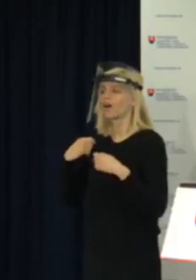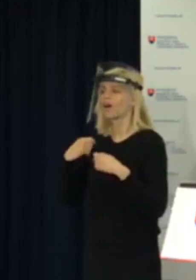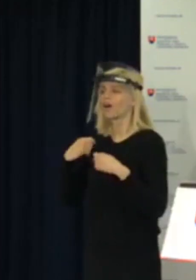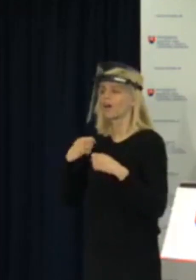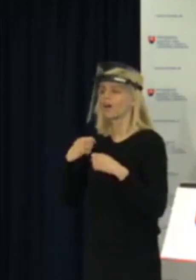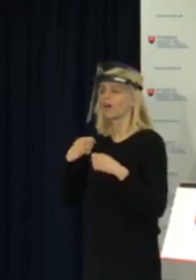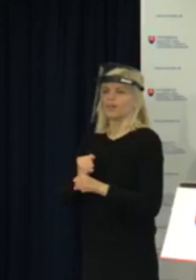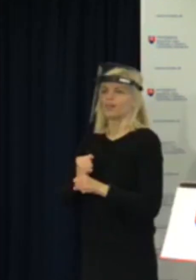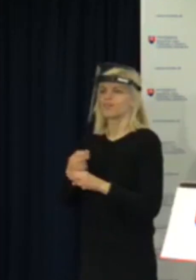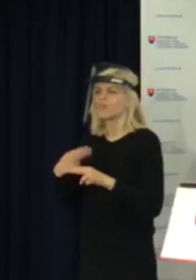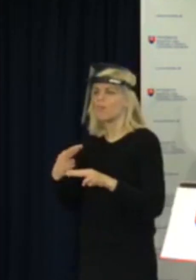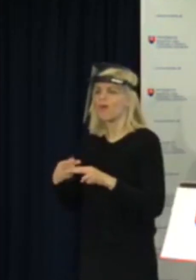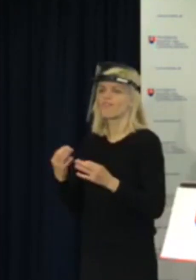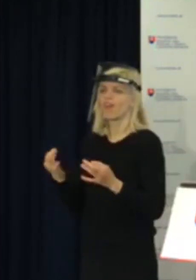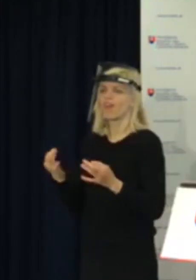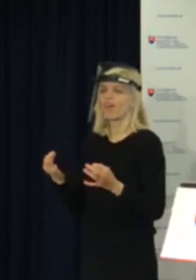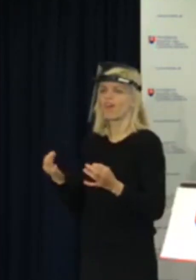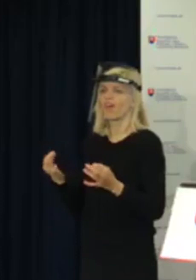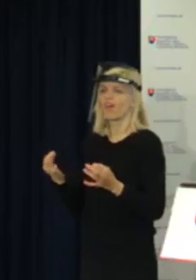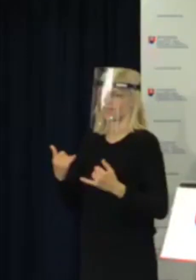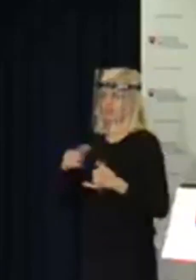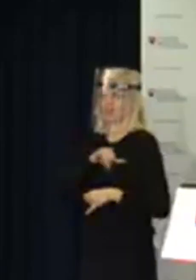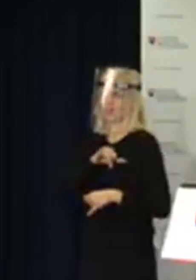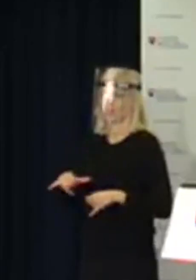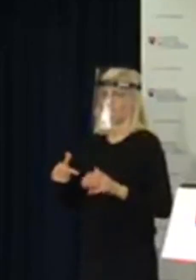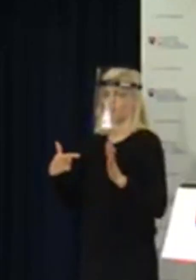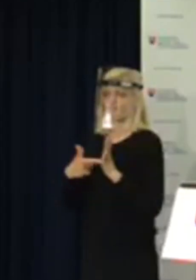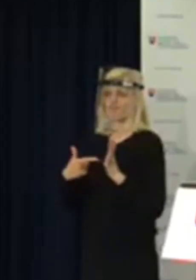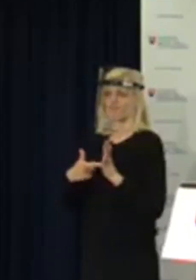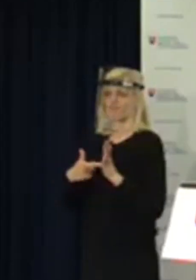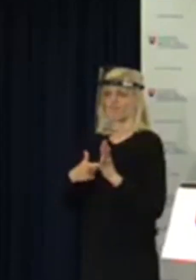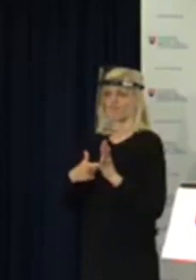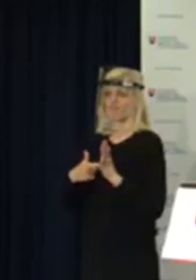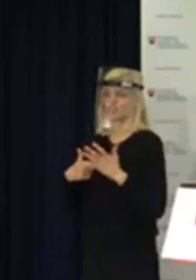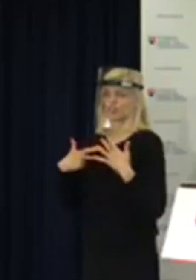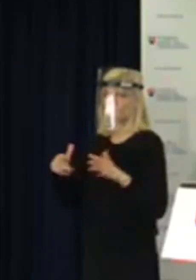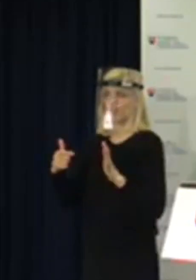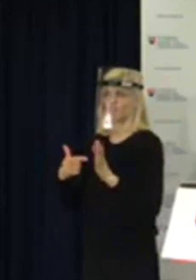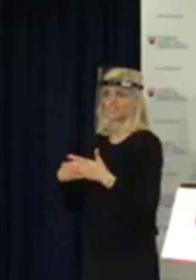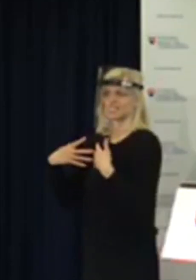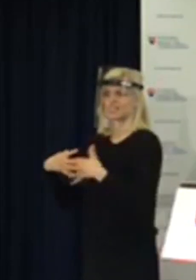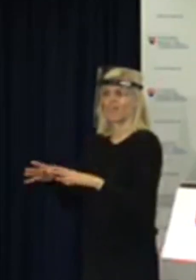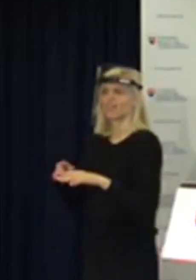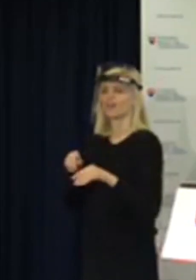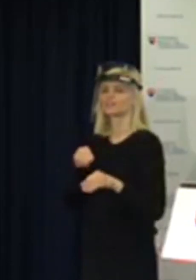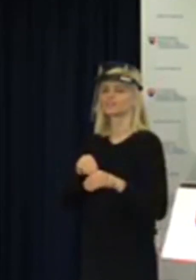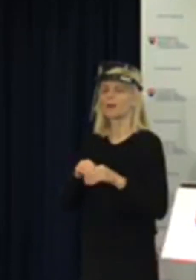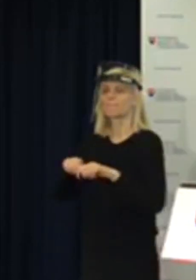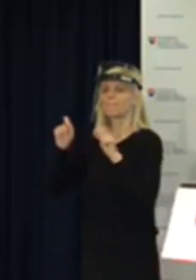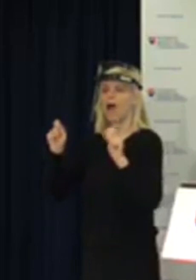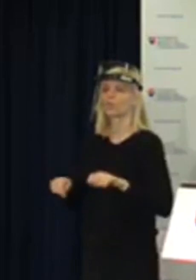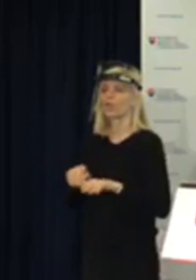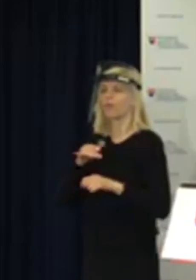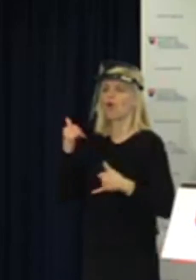z roku 2018 a 2018 neruší. Tí, čo opakujú internú časť, ju budú vykonávať